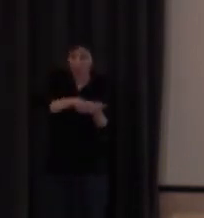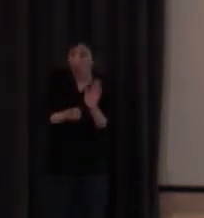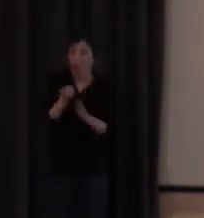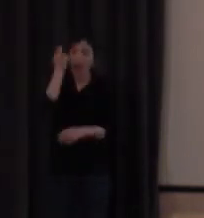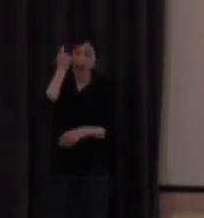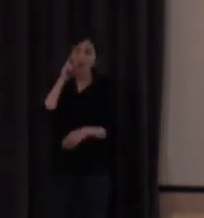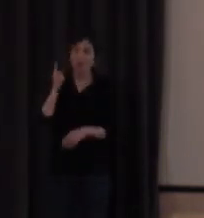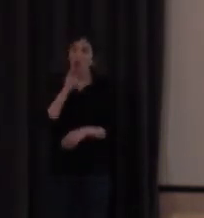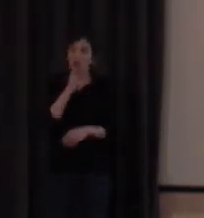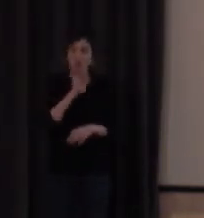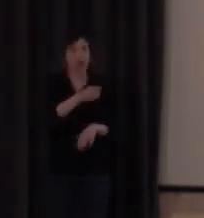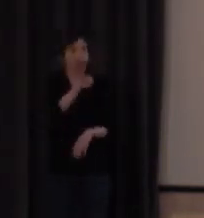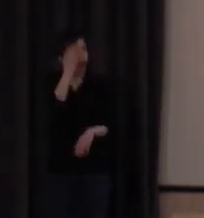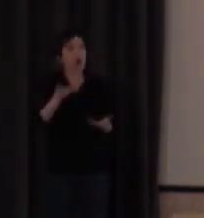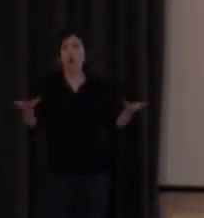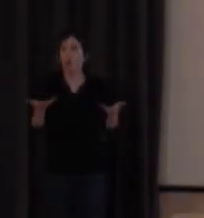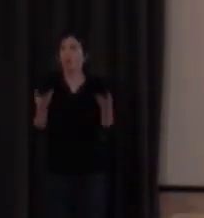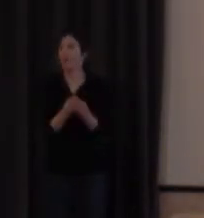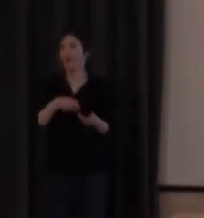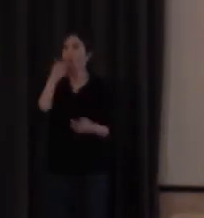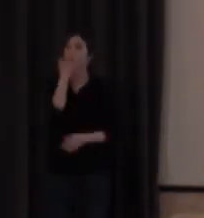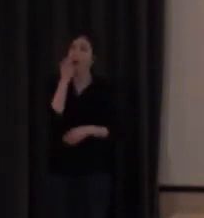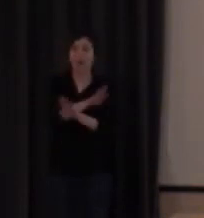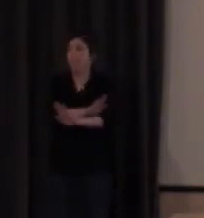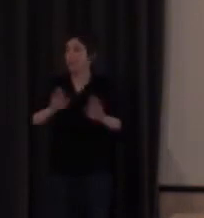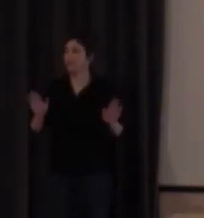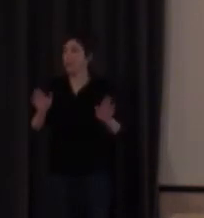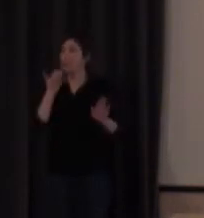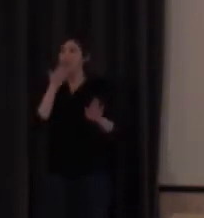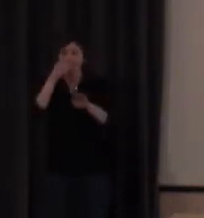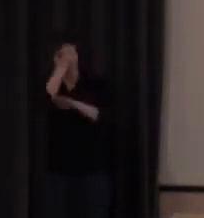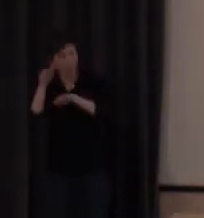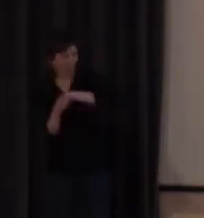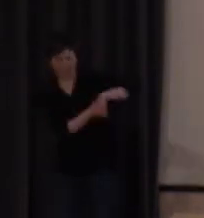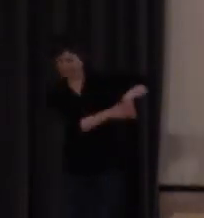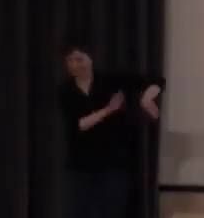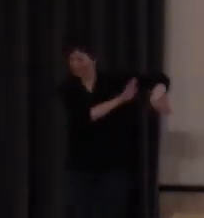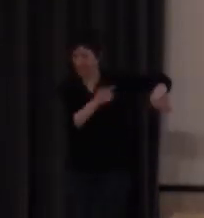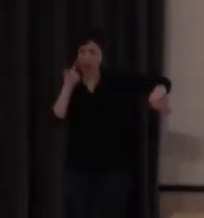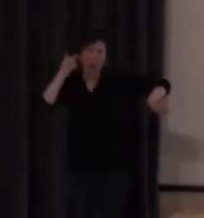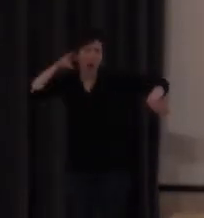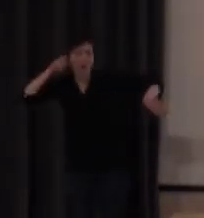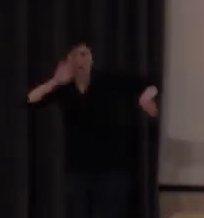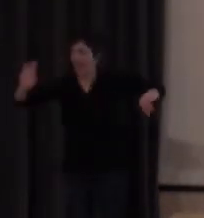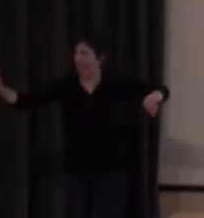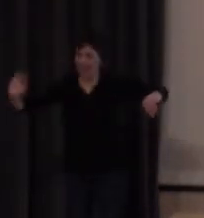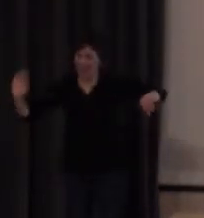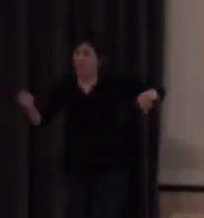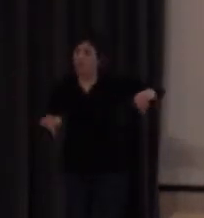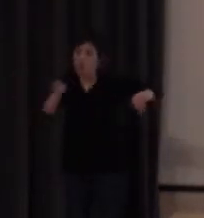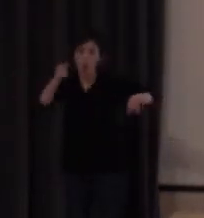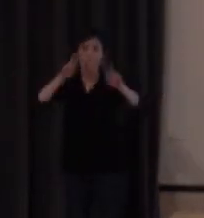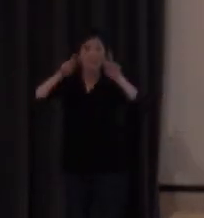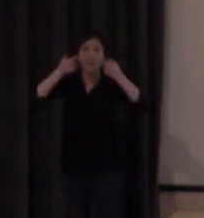la llengua oral. Però quan el procés fonològic no part de l'additiu, sinó de lo visual, les